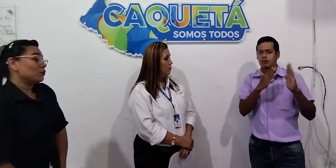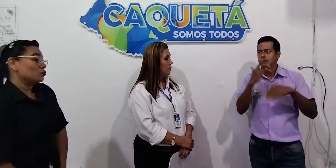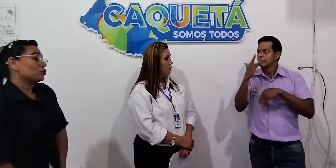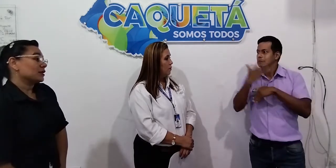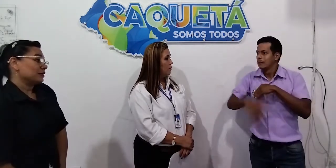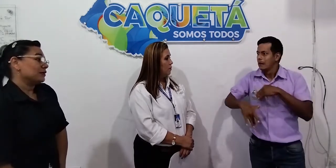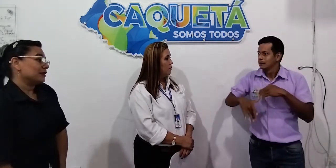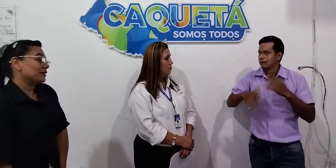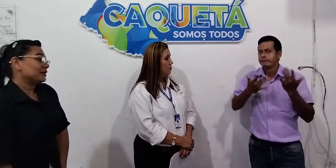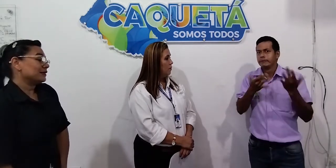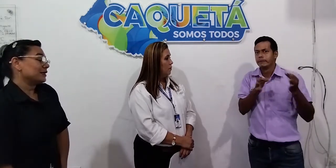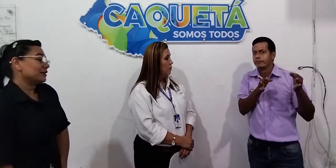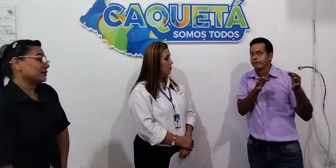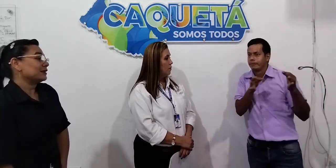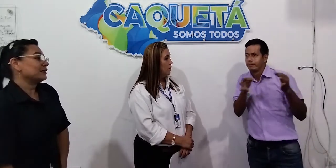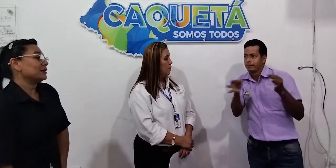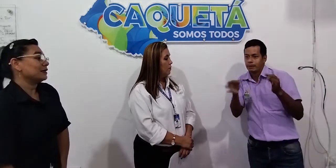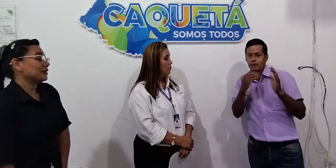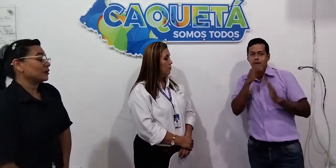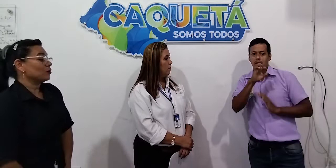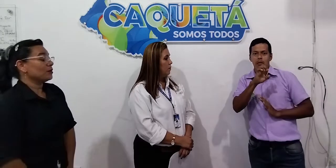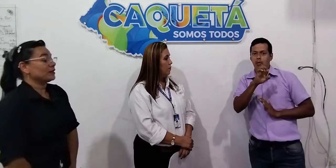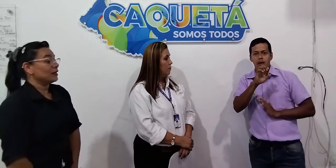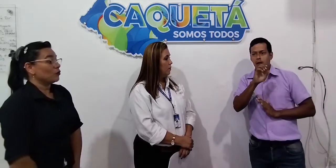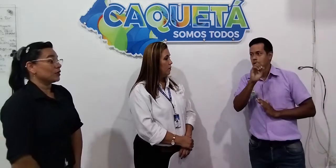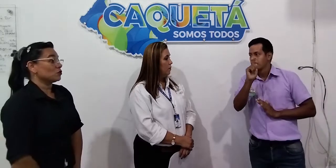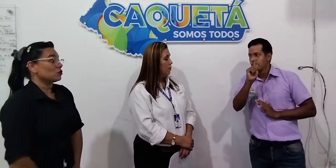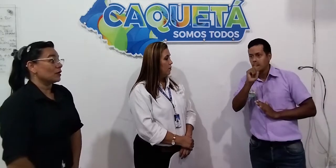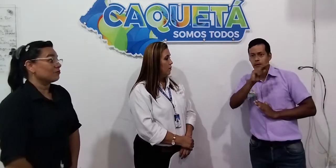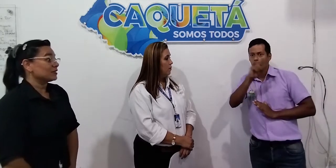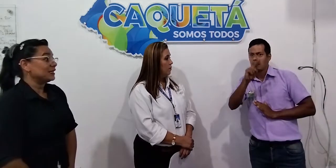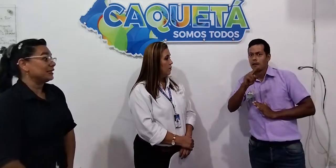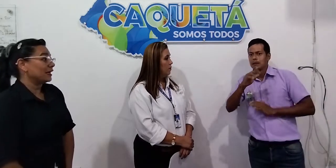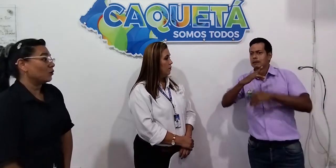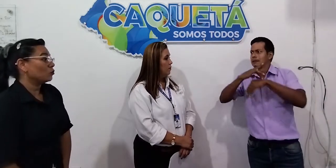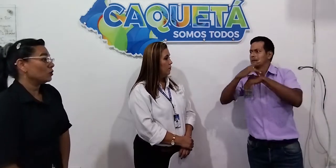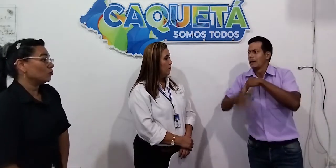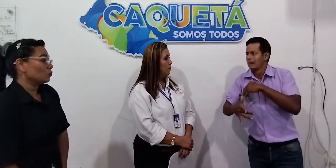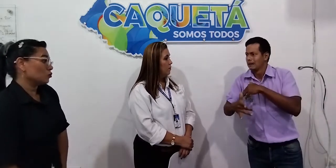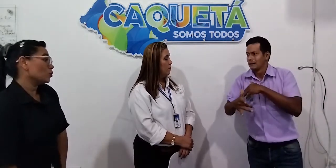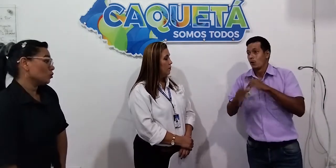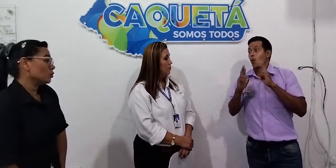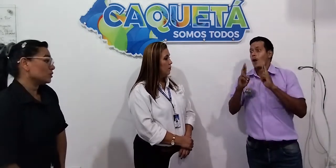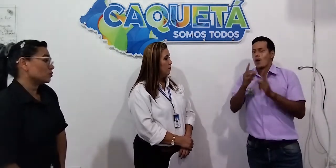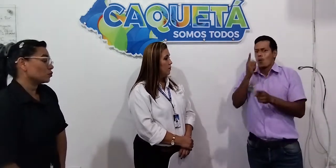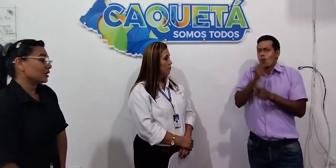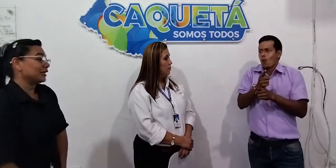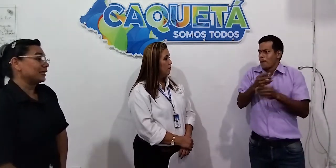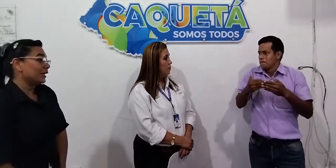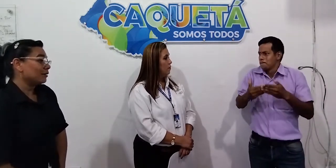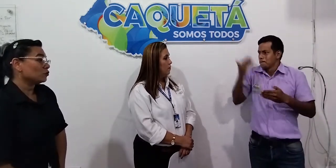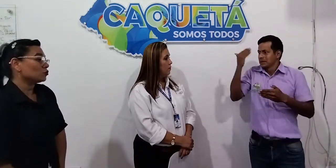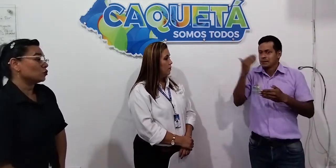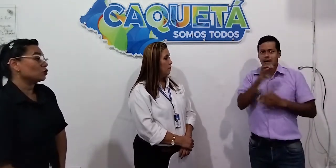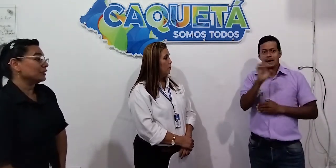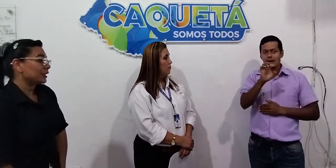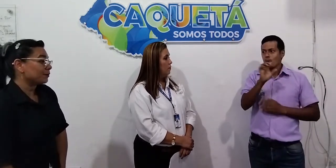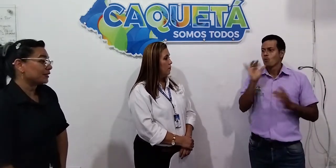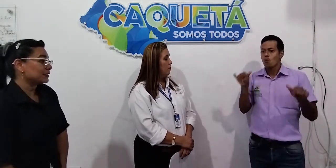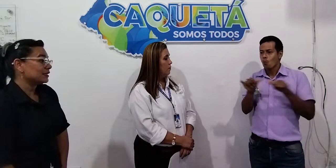apoyo que la Secretaría mediante la Gobernación nos ha facilitado con los modelos lingüísticos que tenemos, los intérpretes.